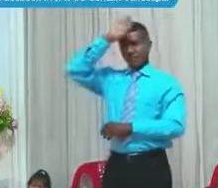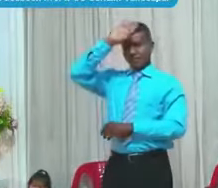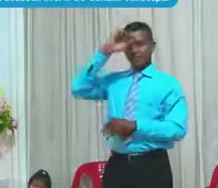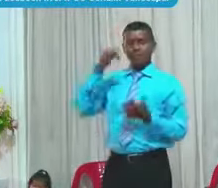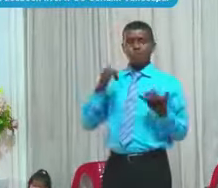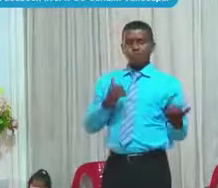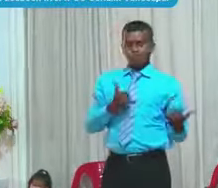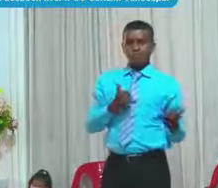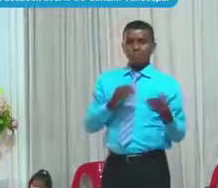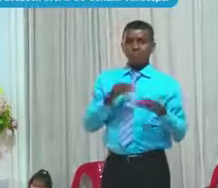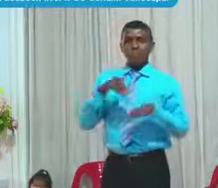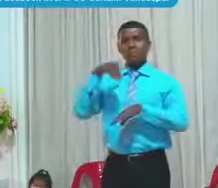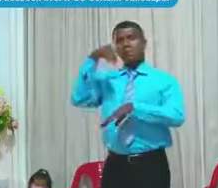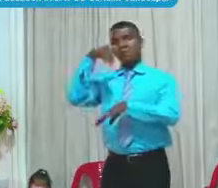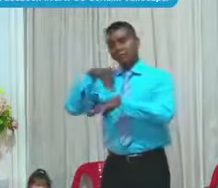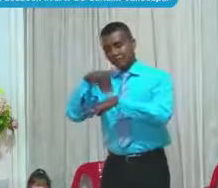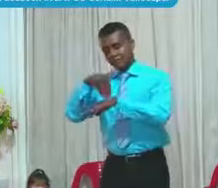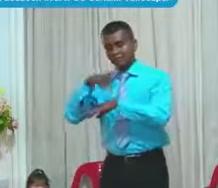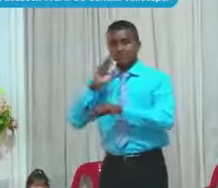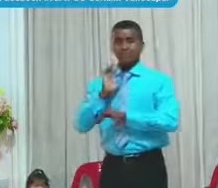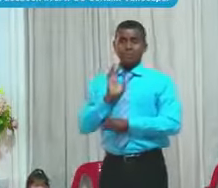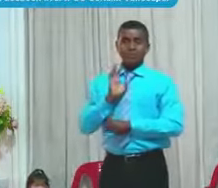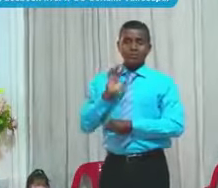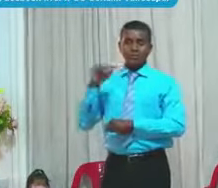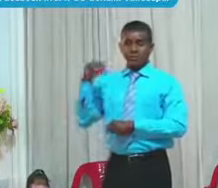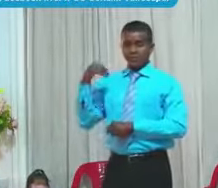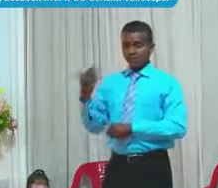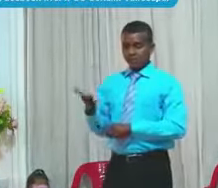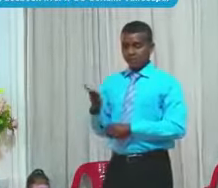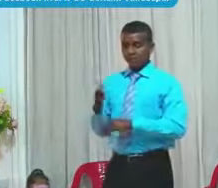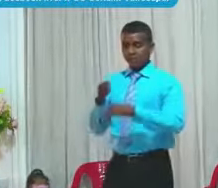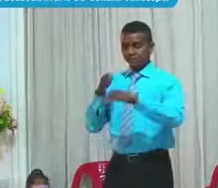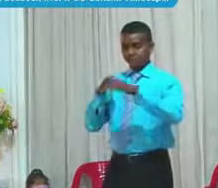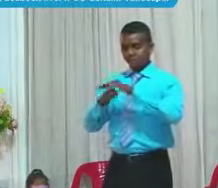Y Al Otro Día Entraron Temprano